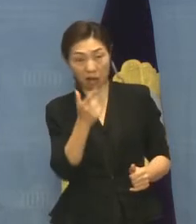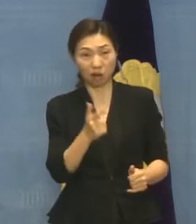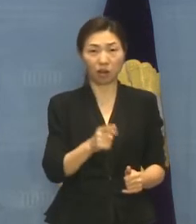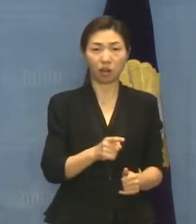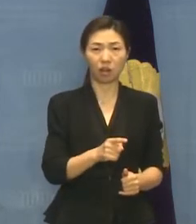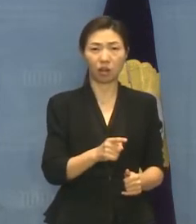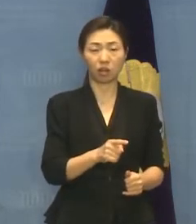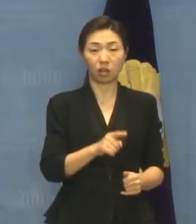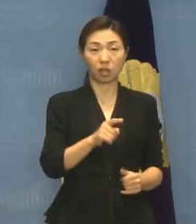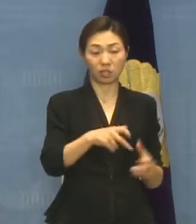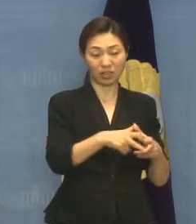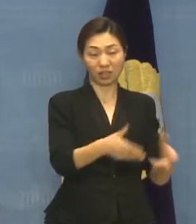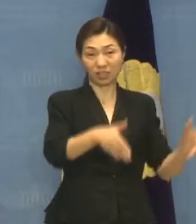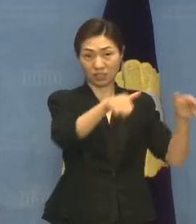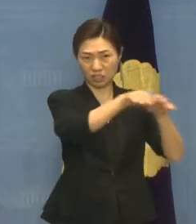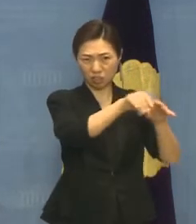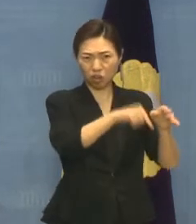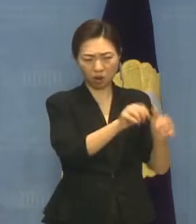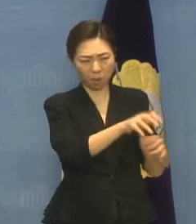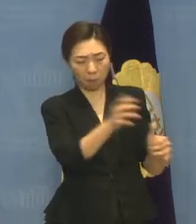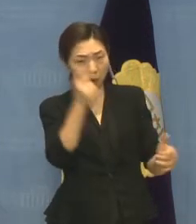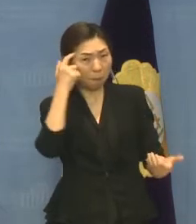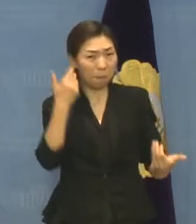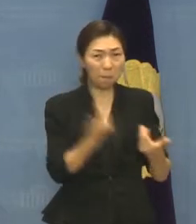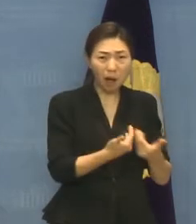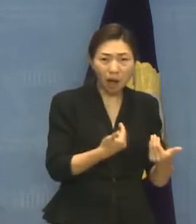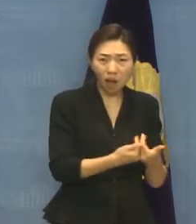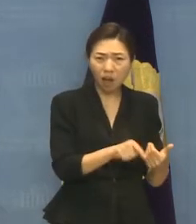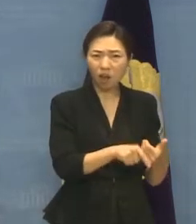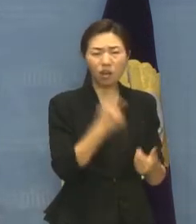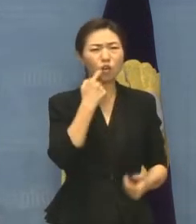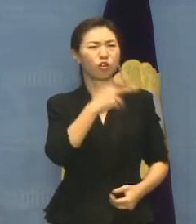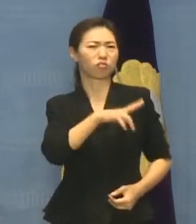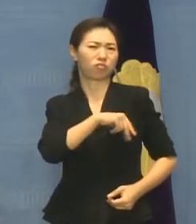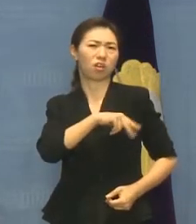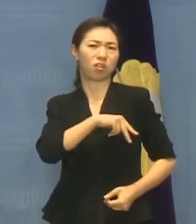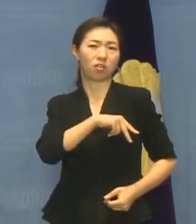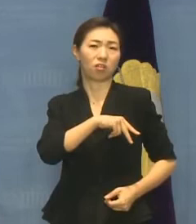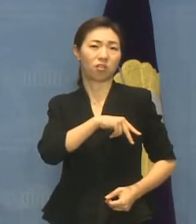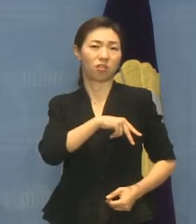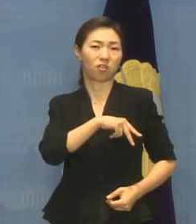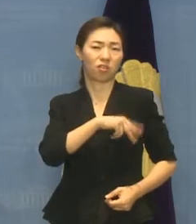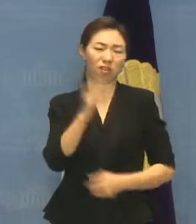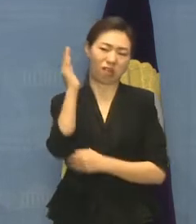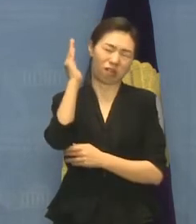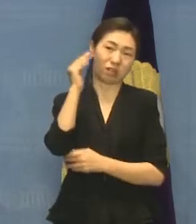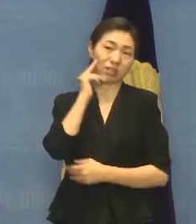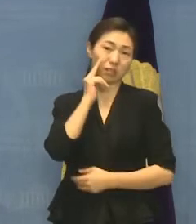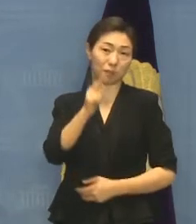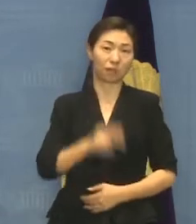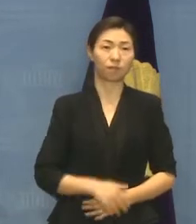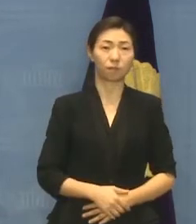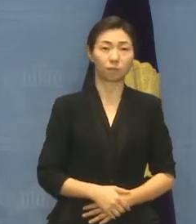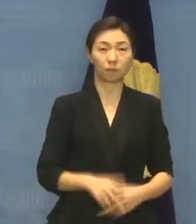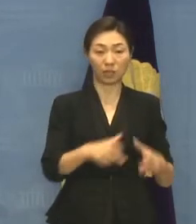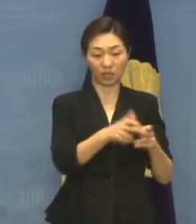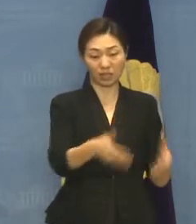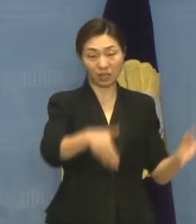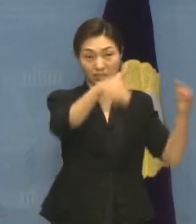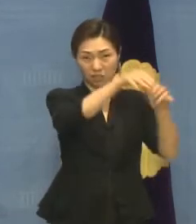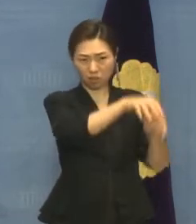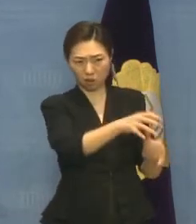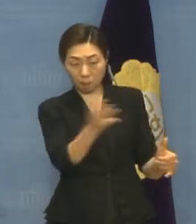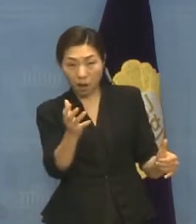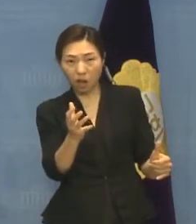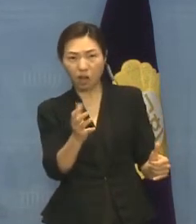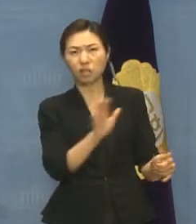반대와 탈시설 권리를 왜곡하는 일부 국회의원의 발언을 여론 삼았습니다. 따라서 탈시설 지원법 제정에